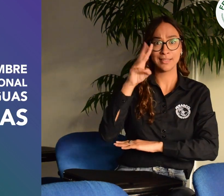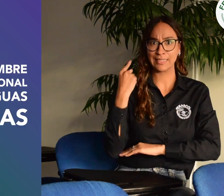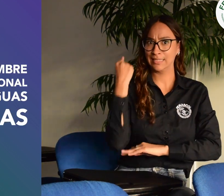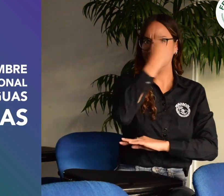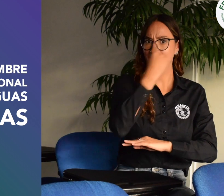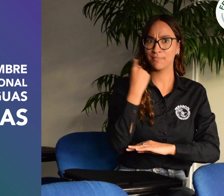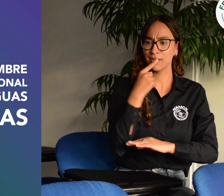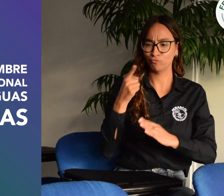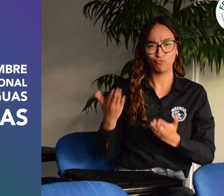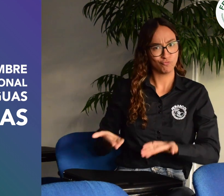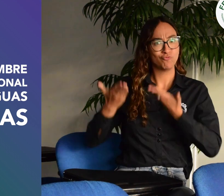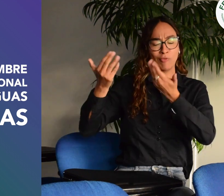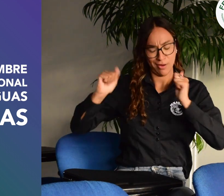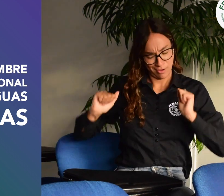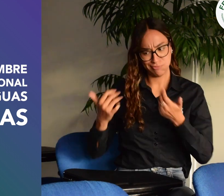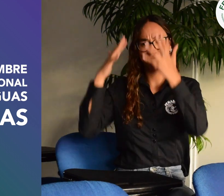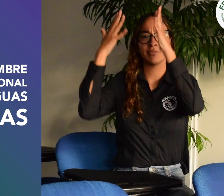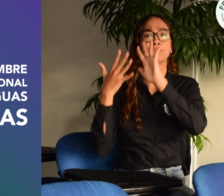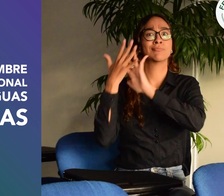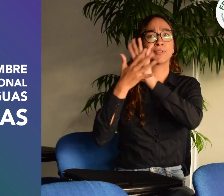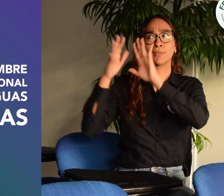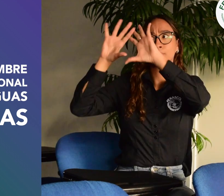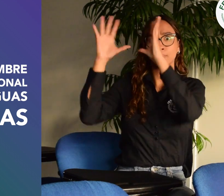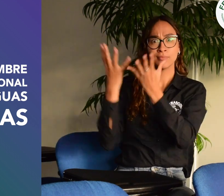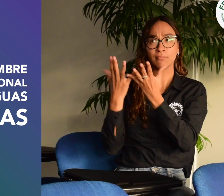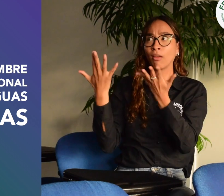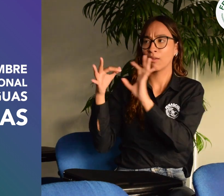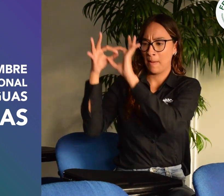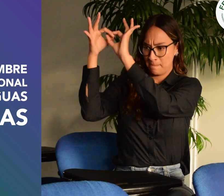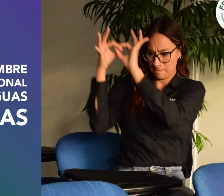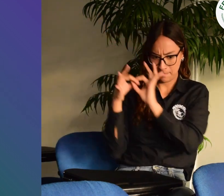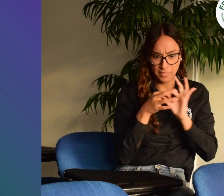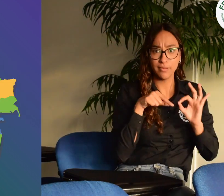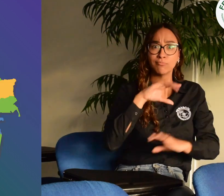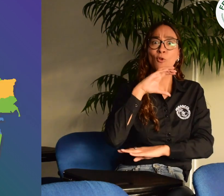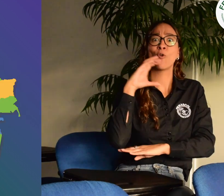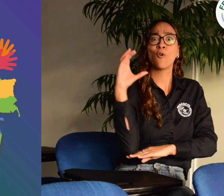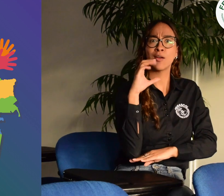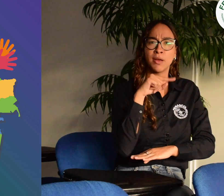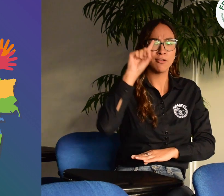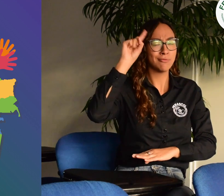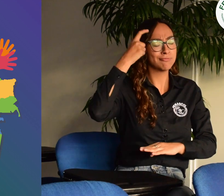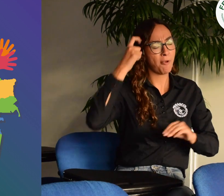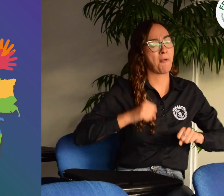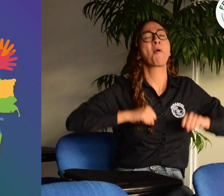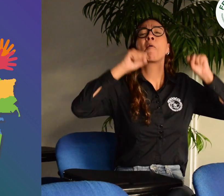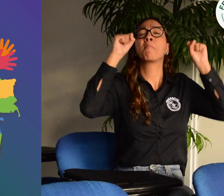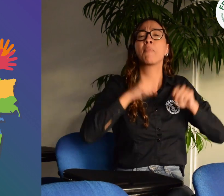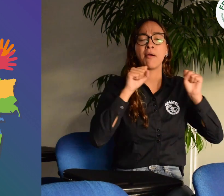de la Lengua de Señas el 23 de septiembre a nivel mundial. En concordancia con esto, el Gobierno Nacional declara el